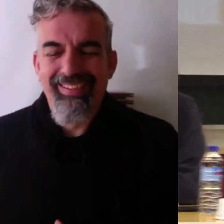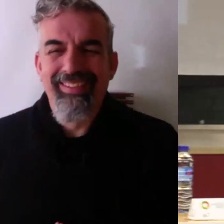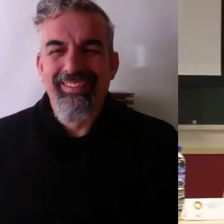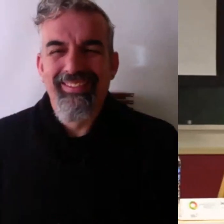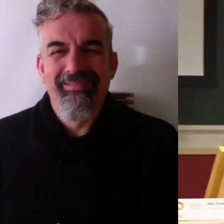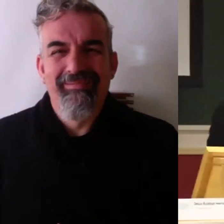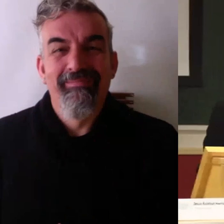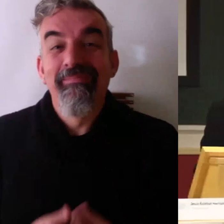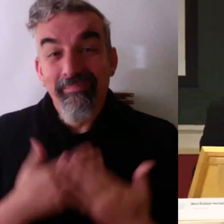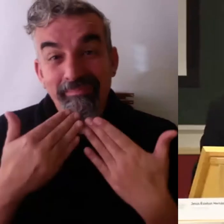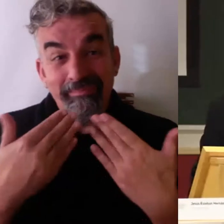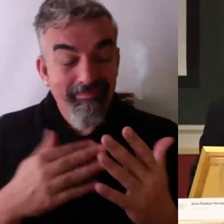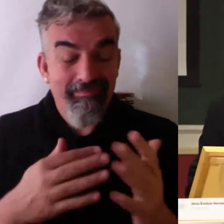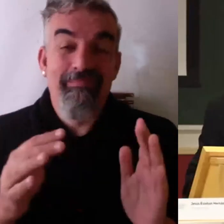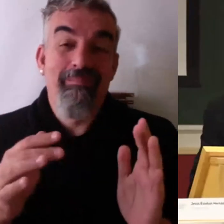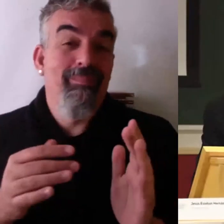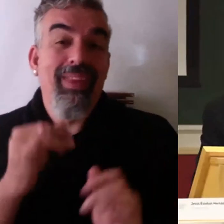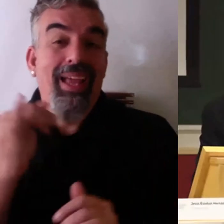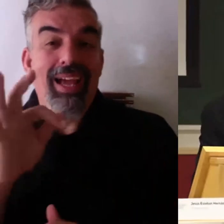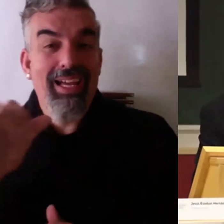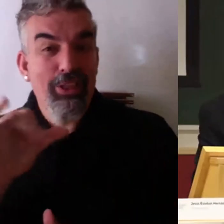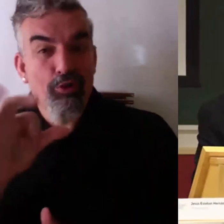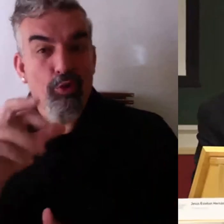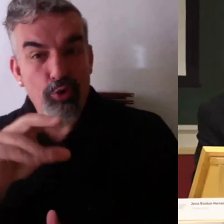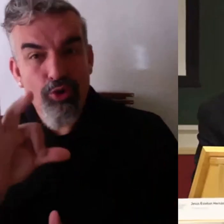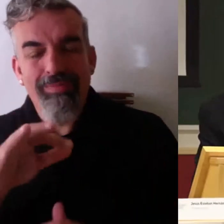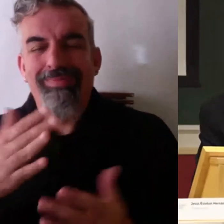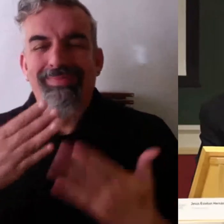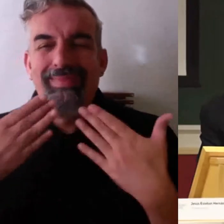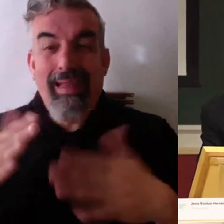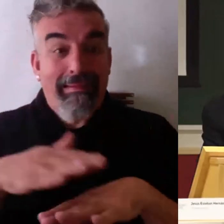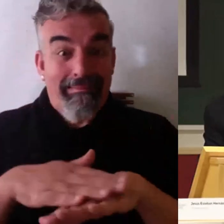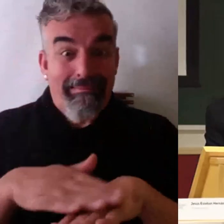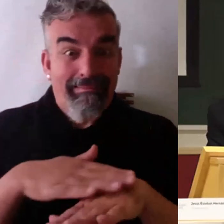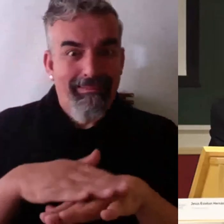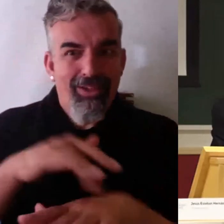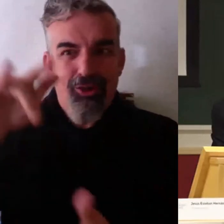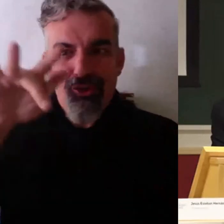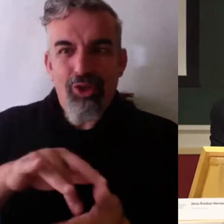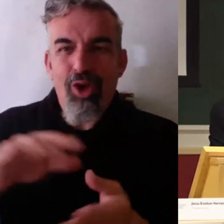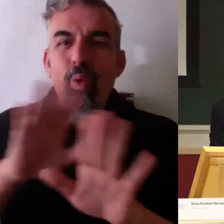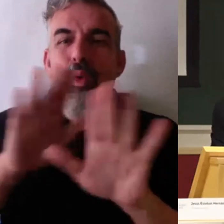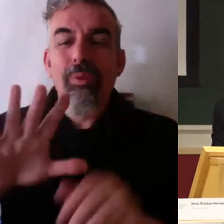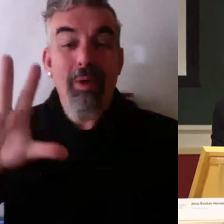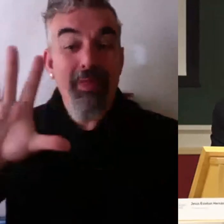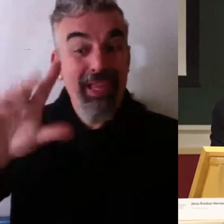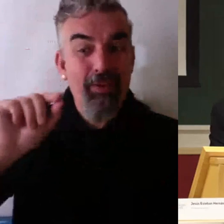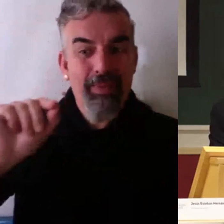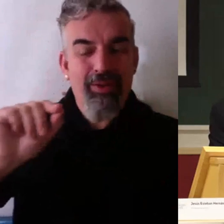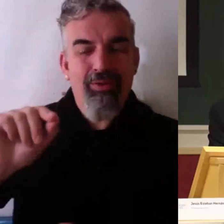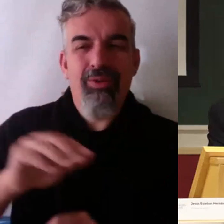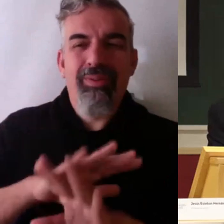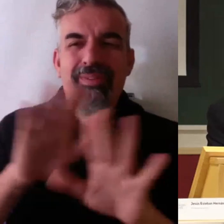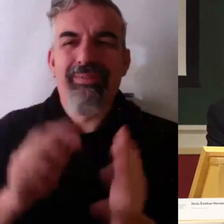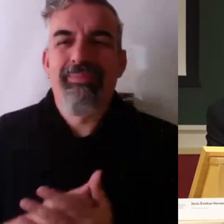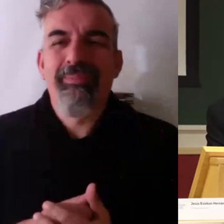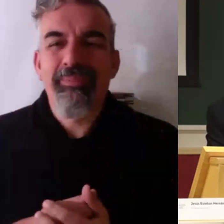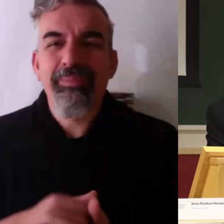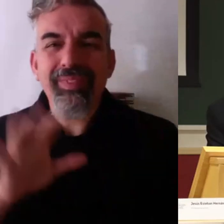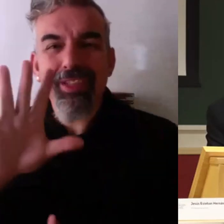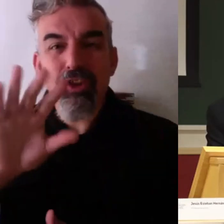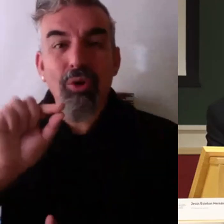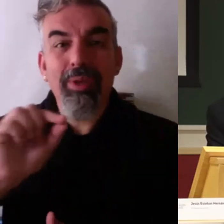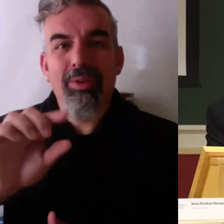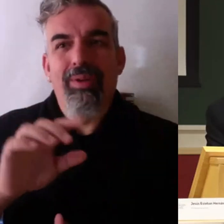gracias Jesús pues disculpad el que hayamos dedicado estos últimos cinco minutos extra para